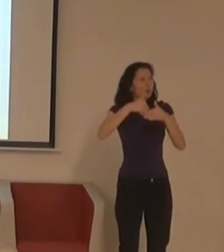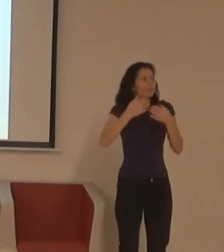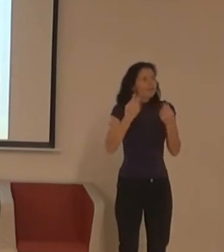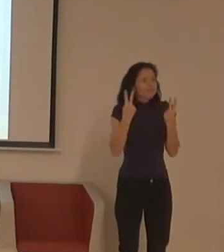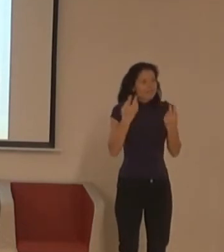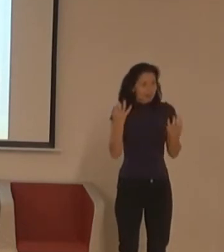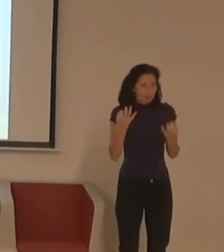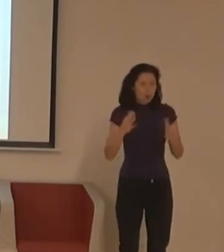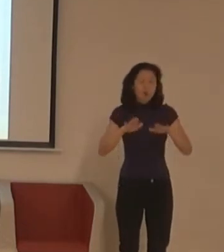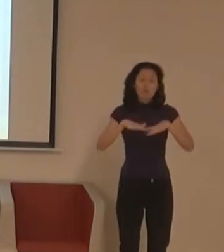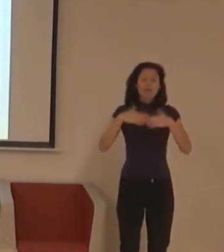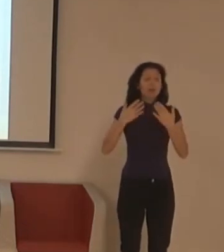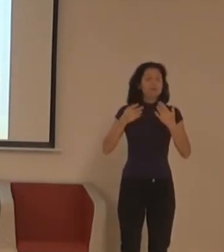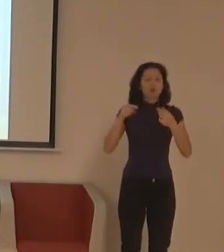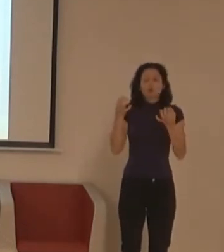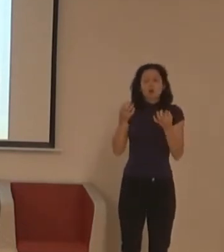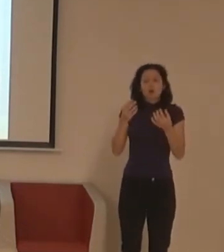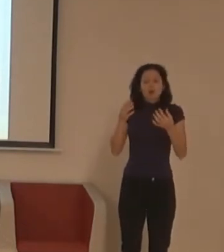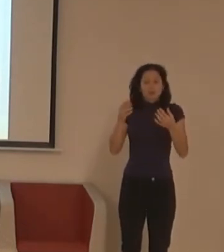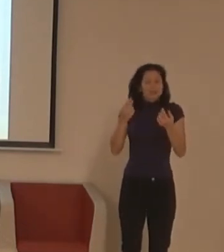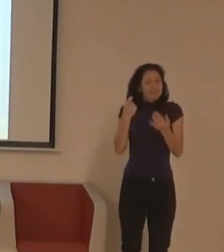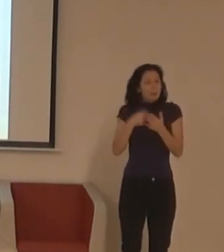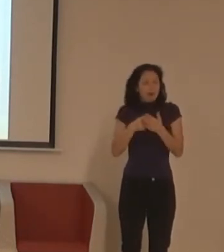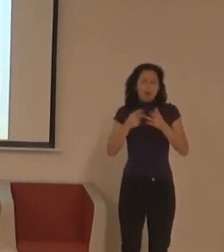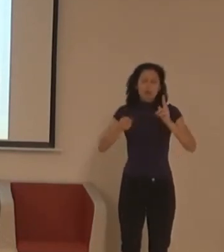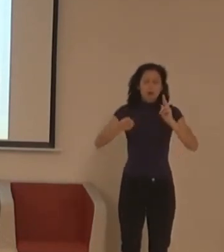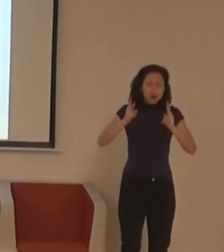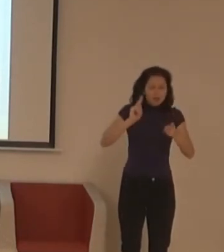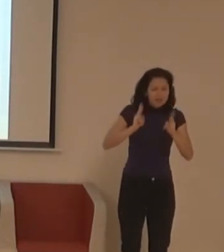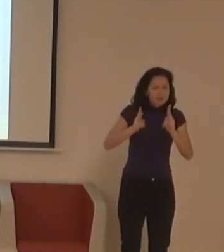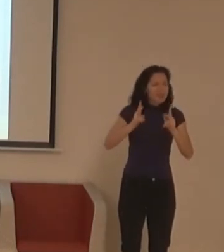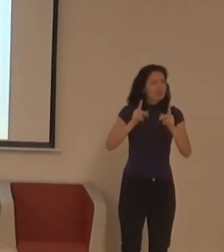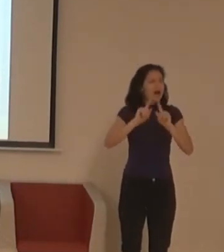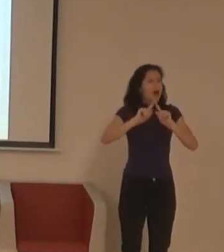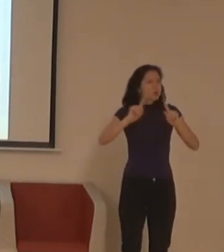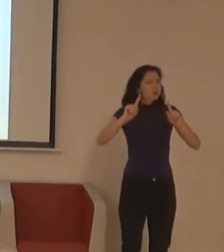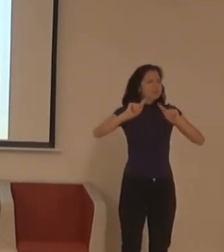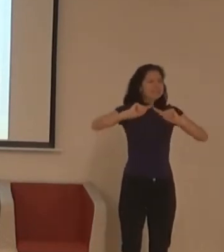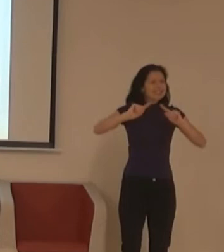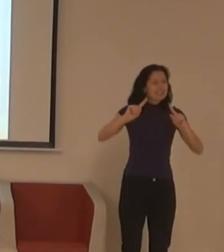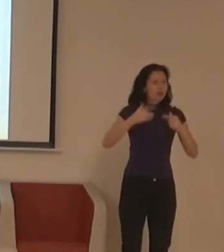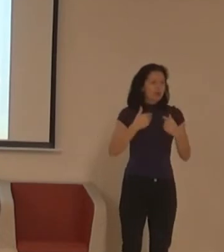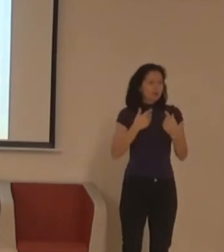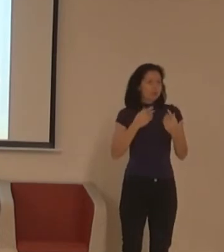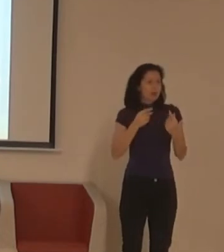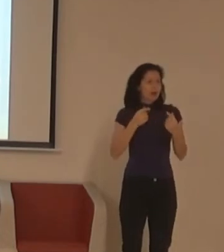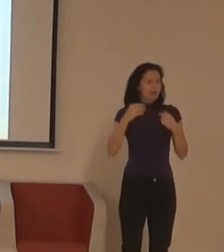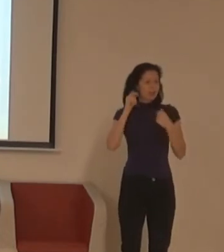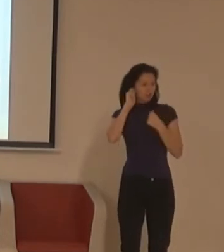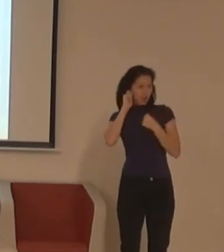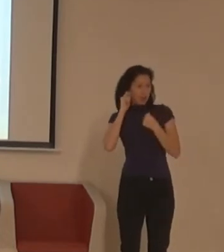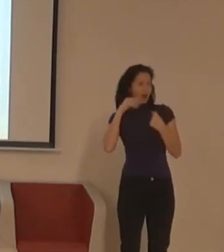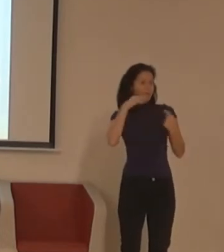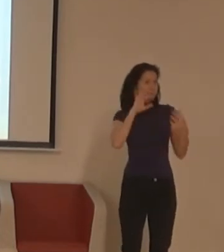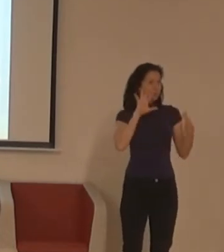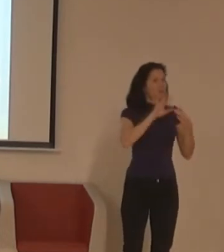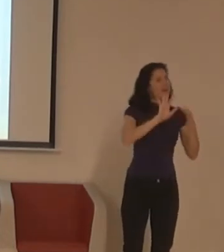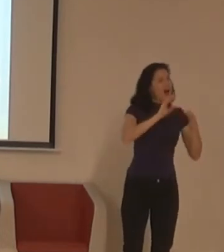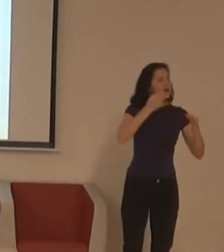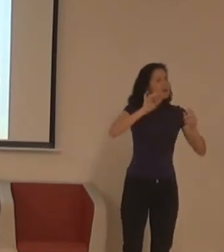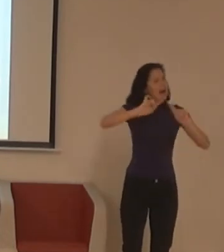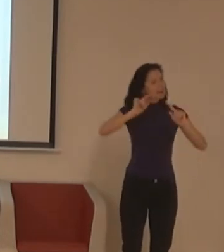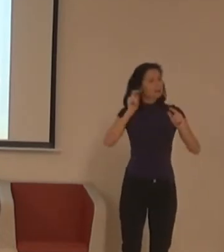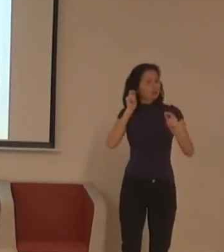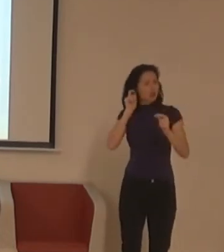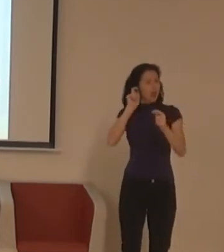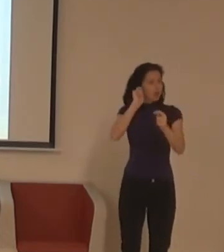heterosexuální, queer, LGBTQ atd. Věci, které plno z nás lidí trošku zná, ale hezky